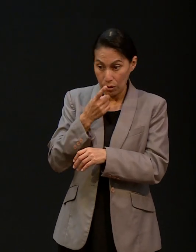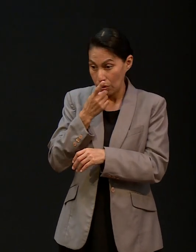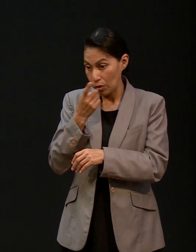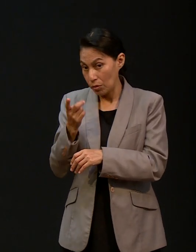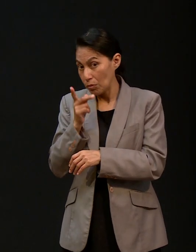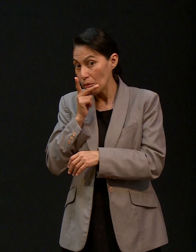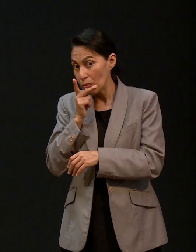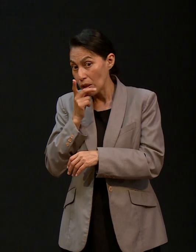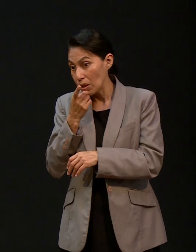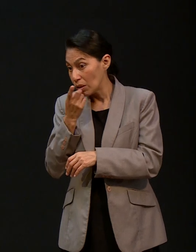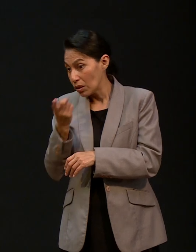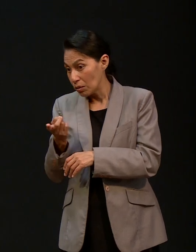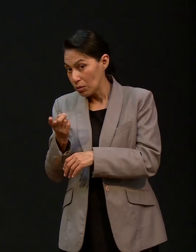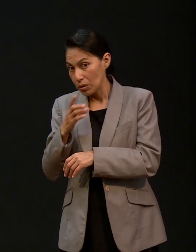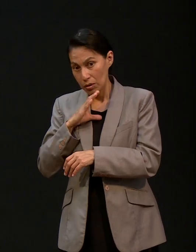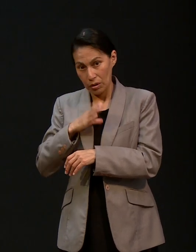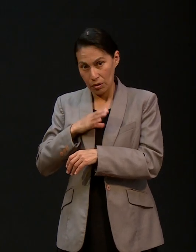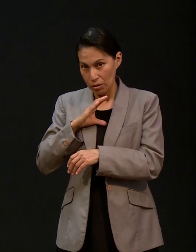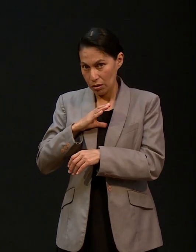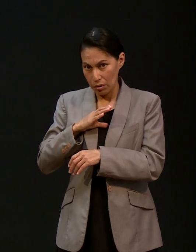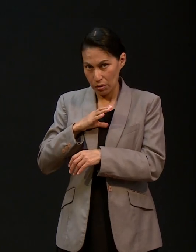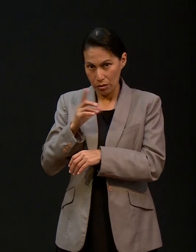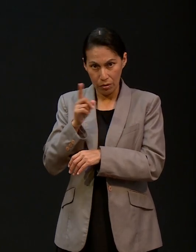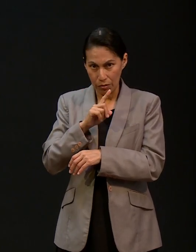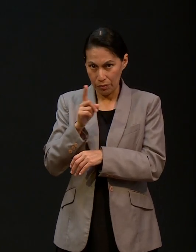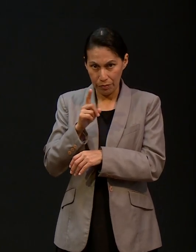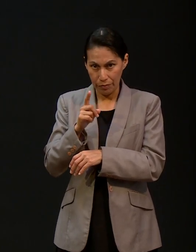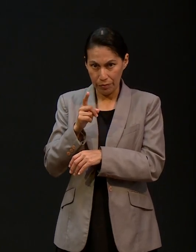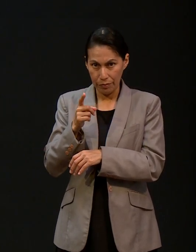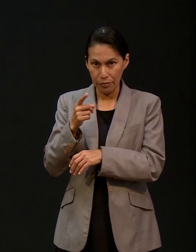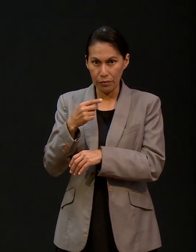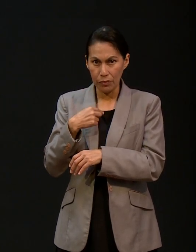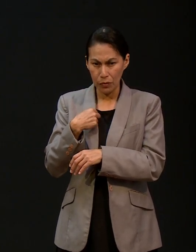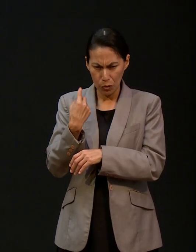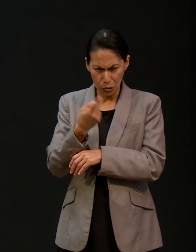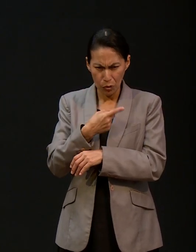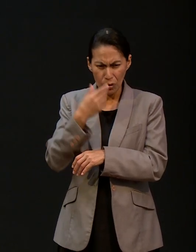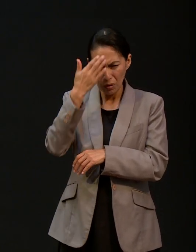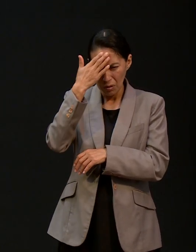palabra cáncer. Estamos conscientes de que él lo sabía